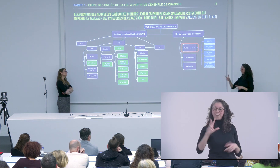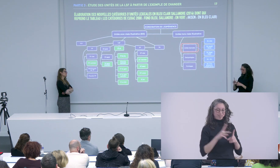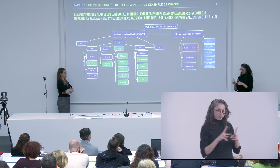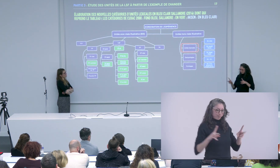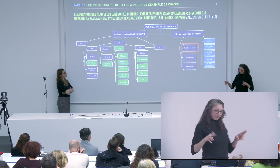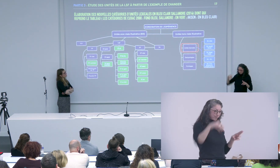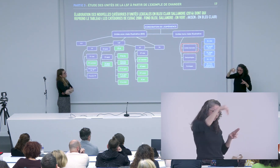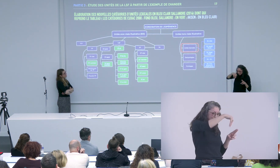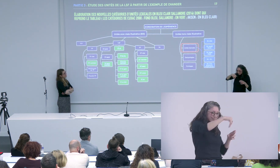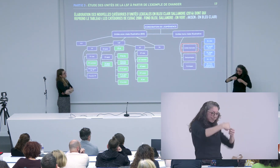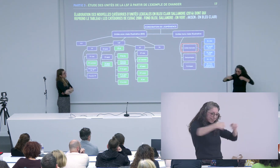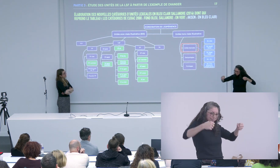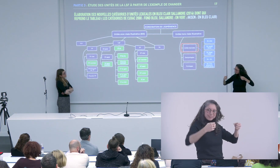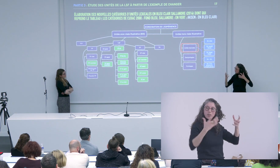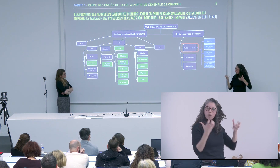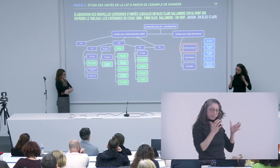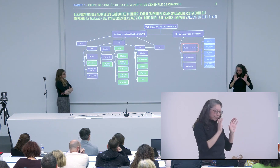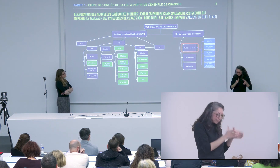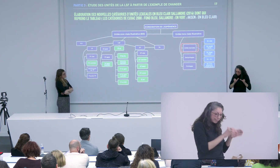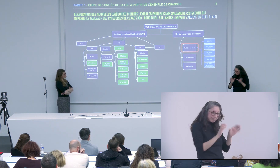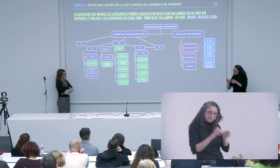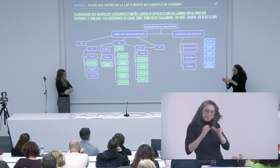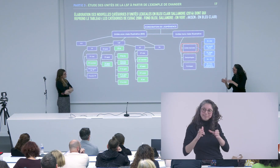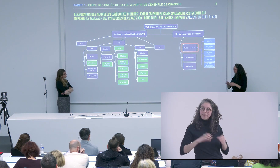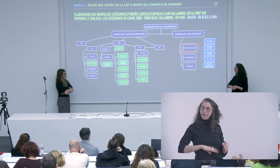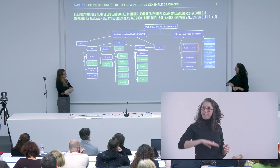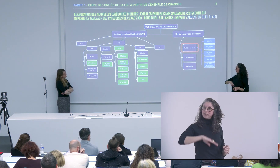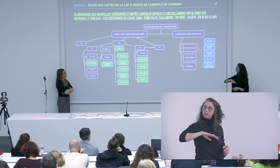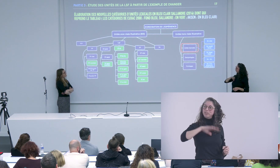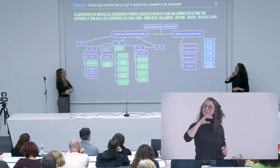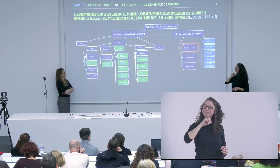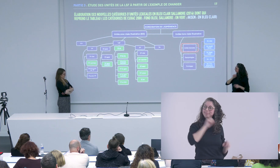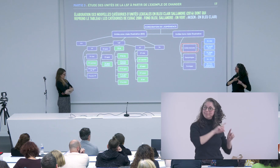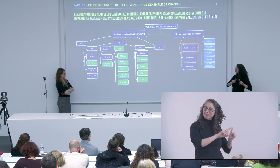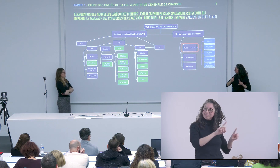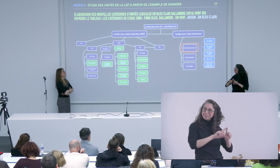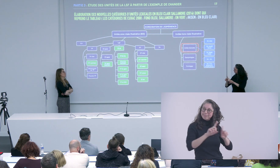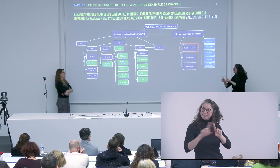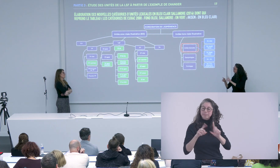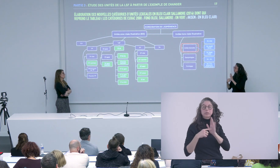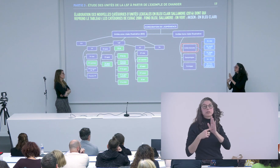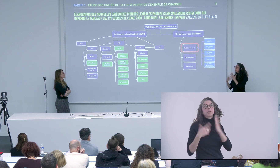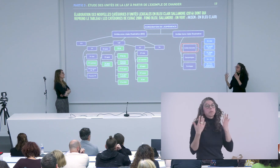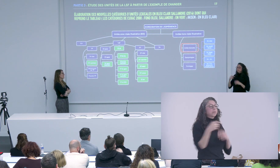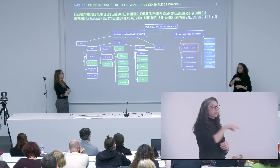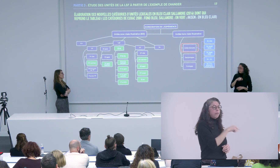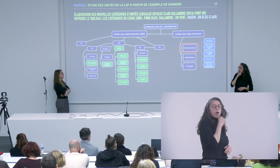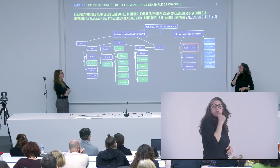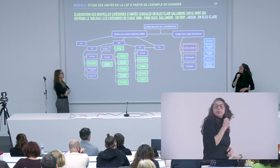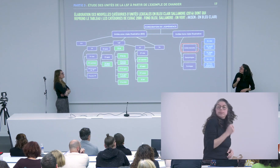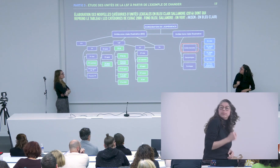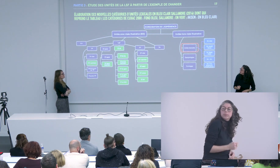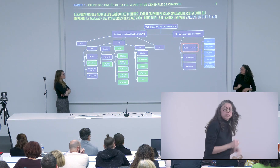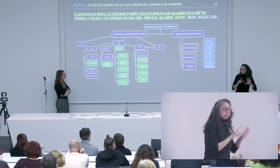je me suis dit bon je souhaiterais analyser différentes personnes de différents